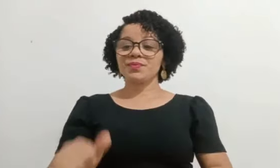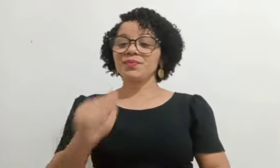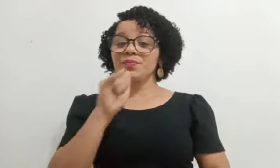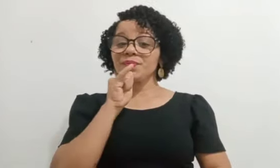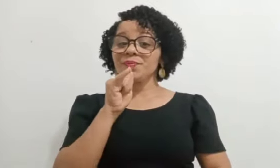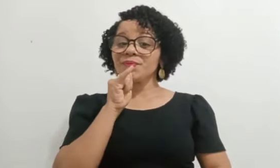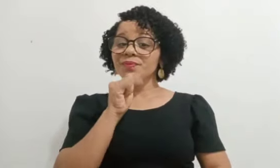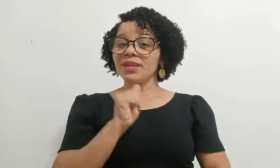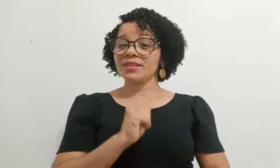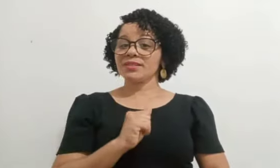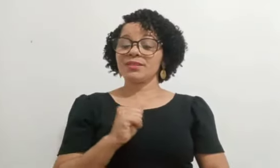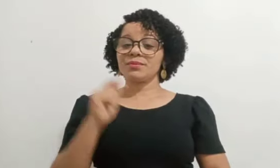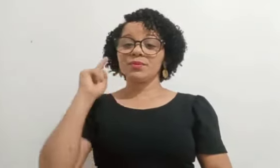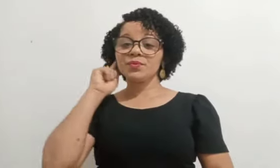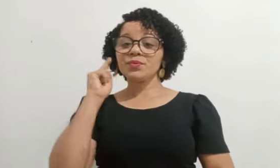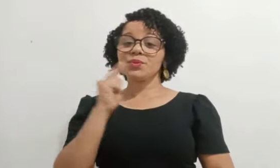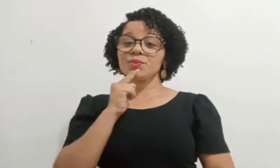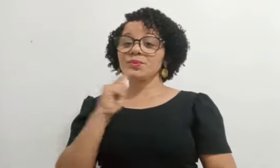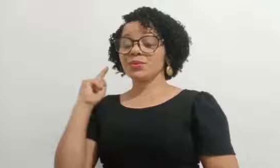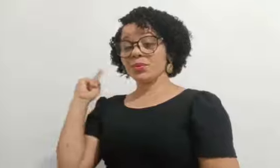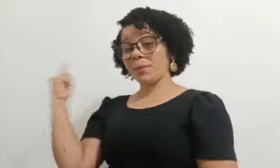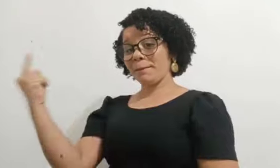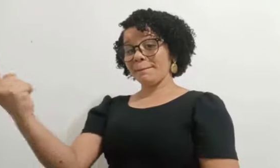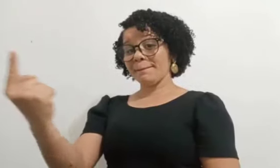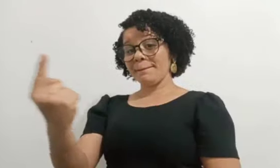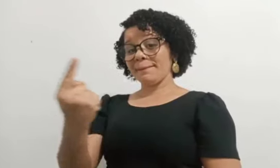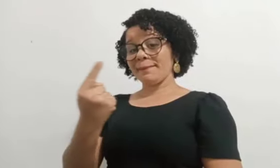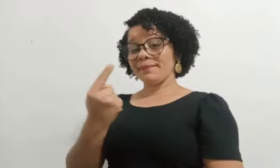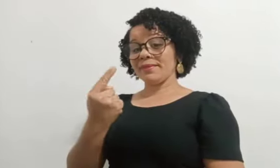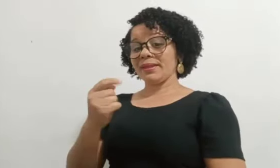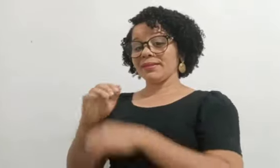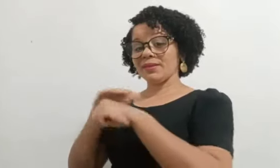eu queria poder conversar, interagir com o surdo.